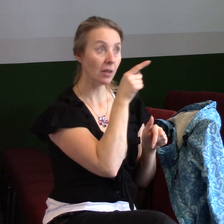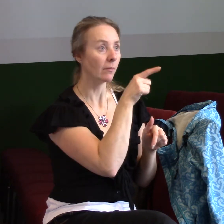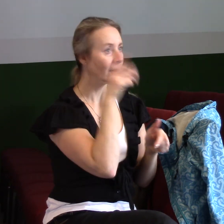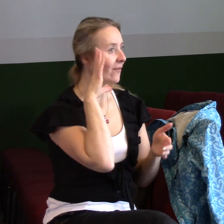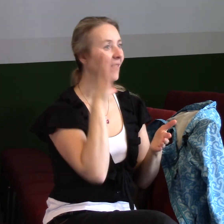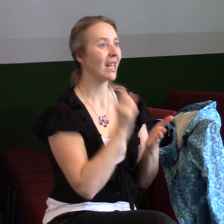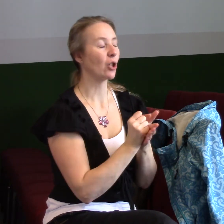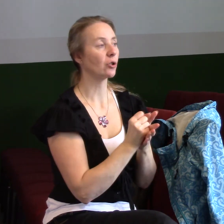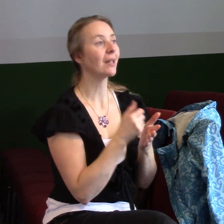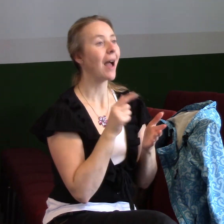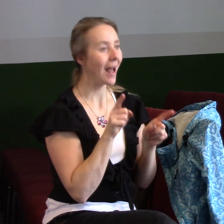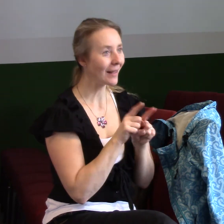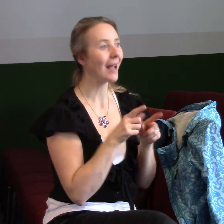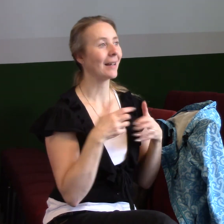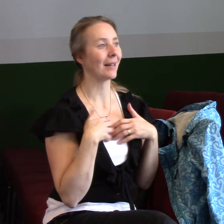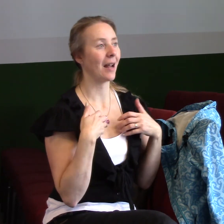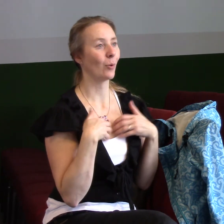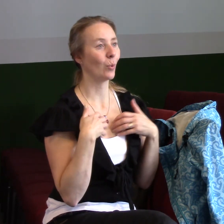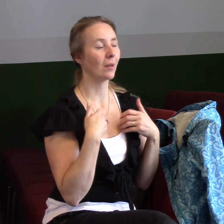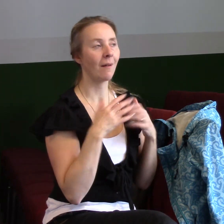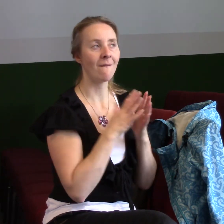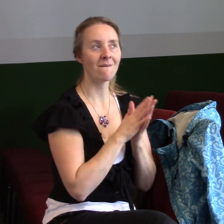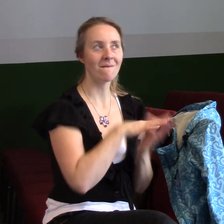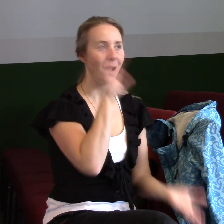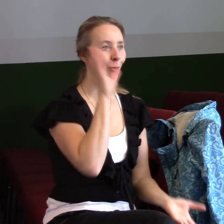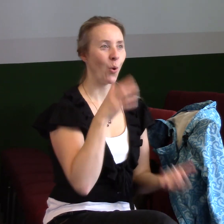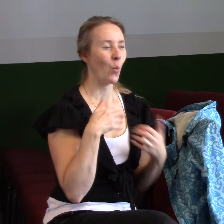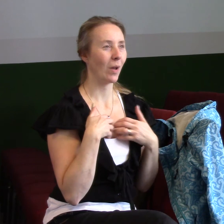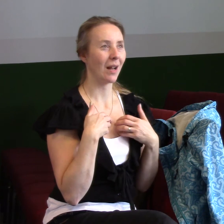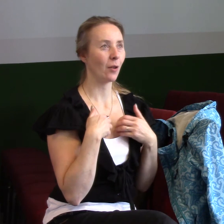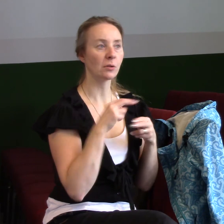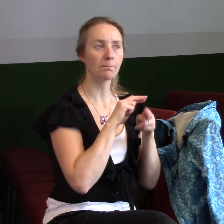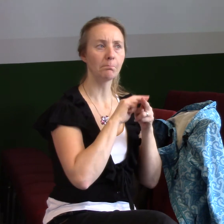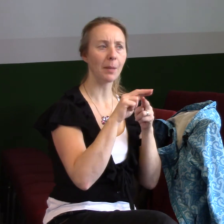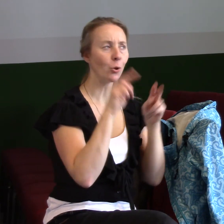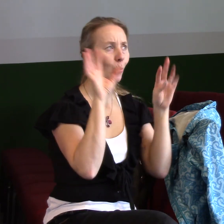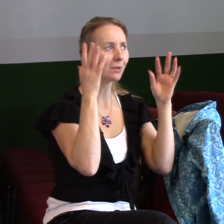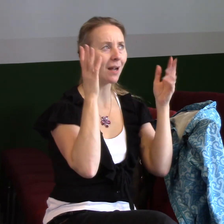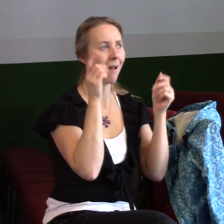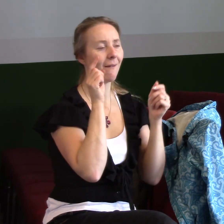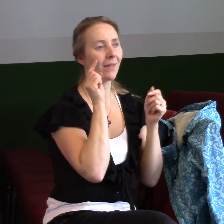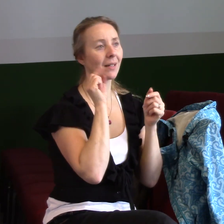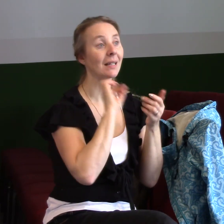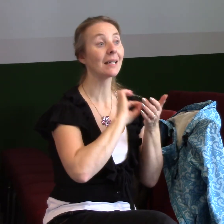jásáte nevýslovnou radostí plnou slávy, když docházíte cíle své víry,